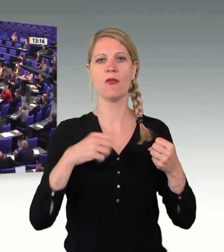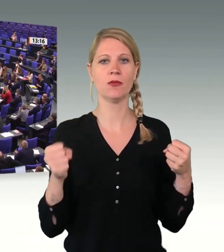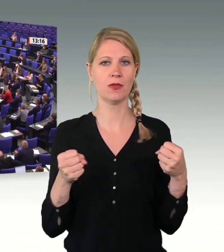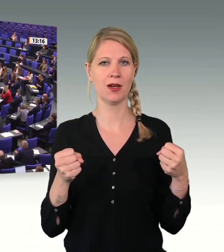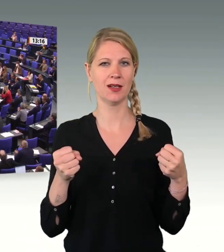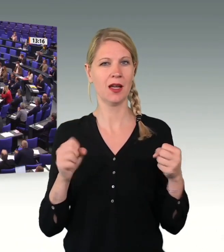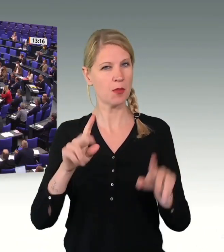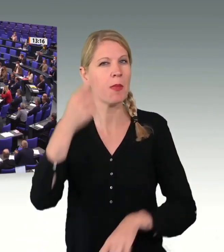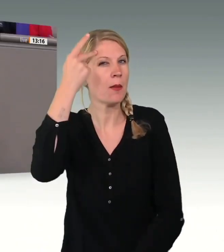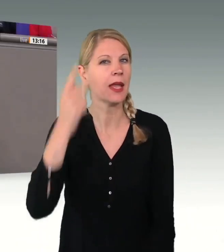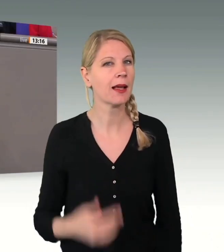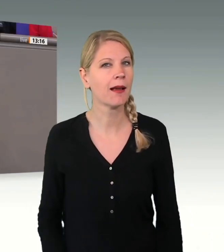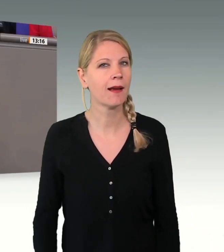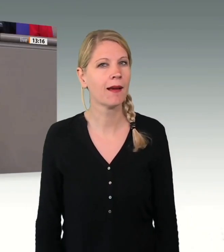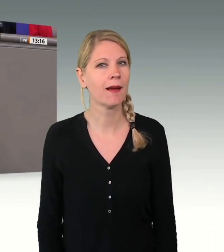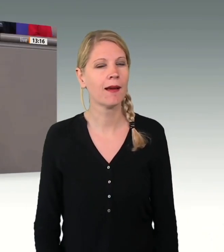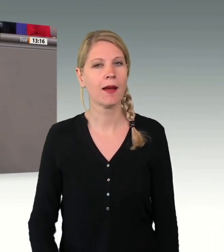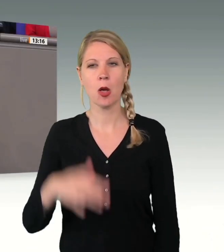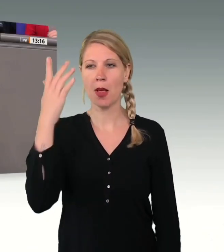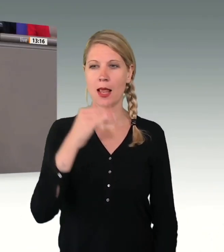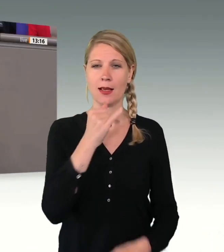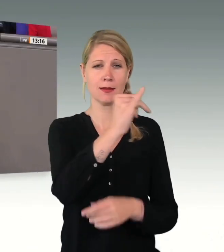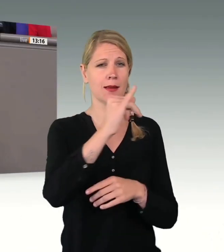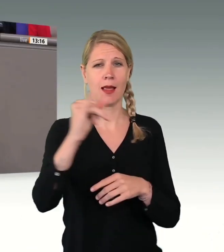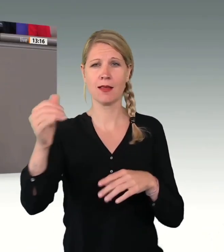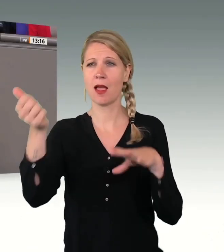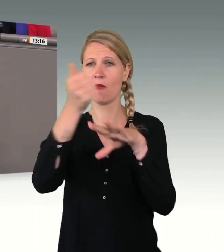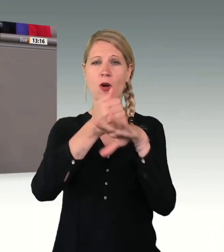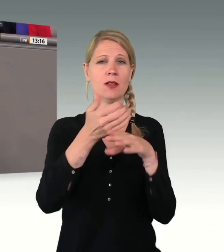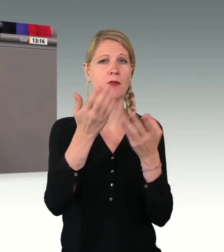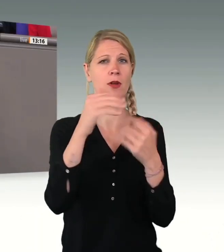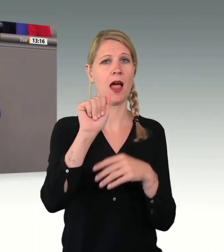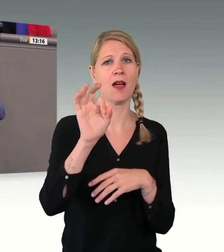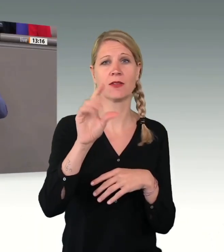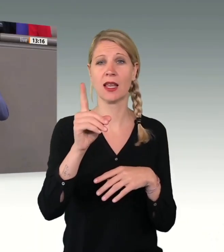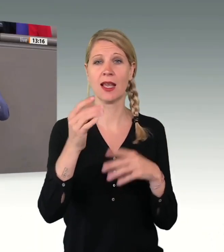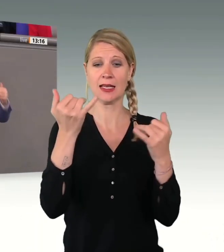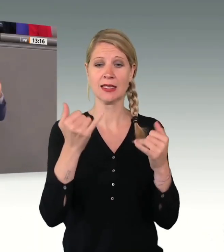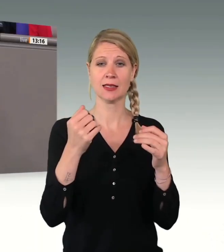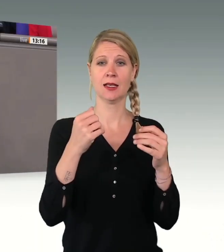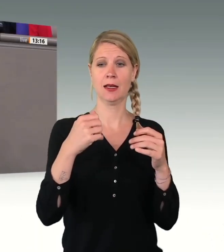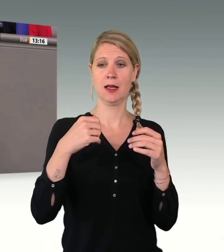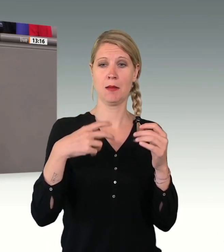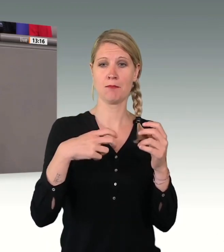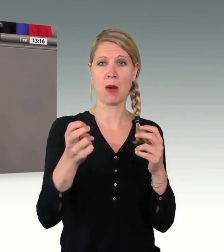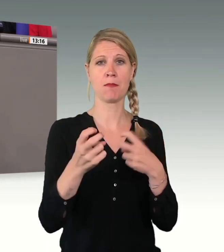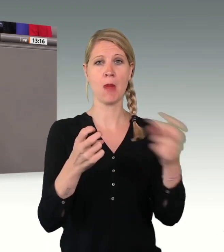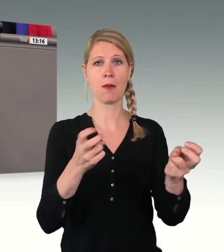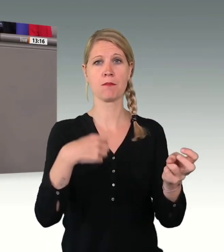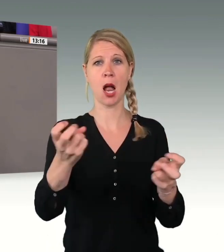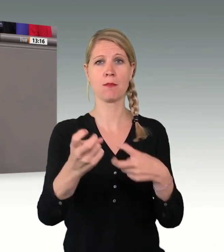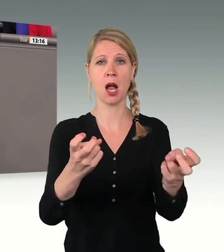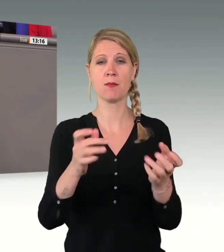denken geben, dass jede und jeder Vorsitzende der AfD mittlerweile diese Partei verlassen hat, aufgrund ihrer zunehmenden Radikalisierung.